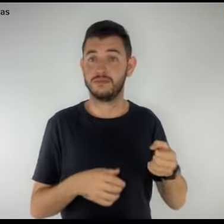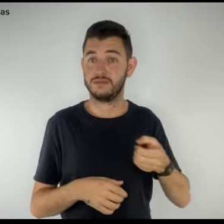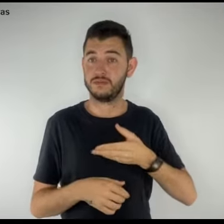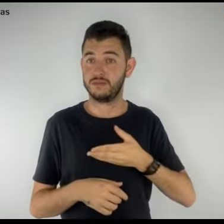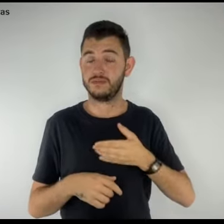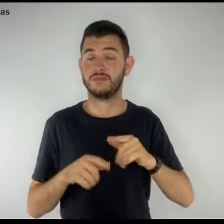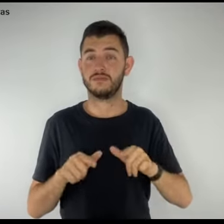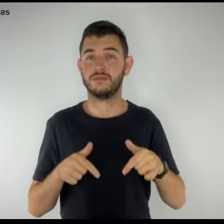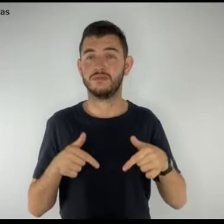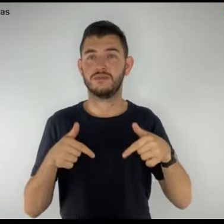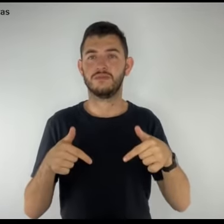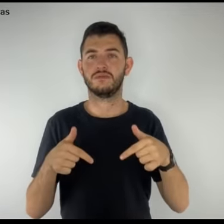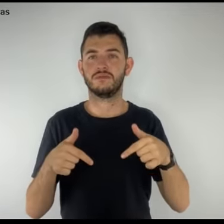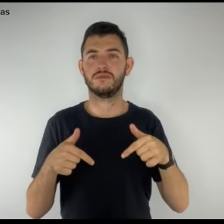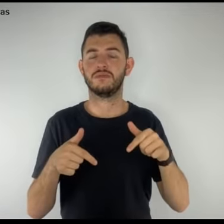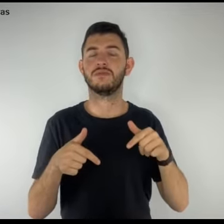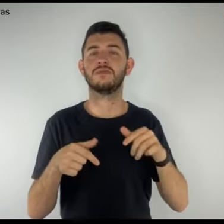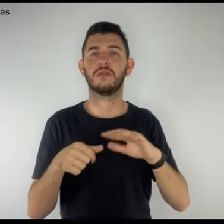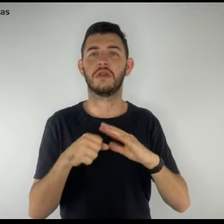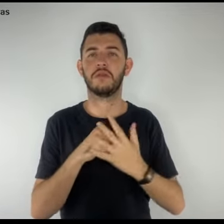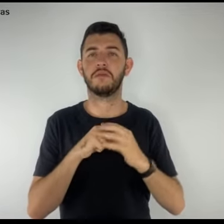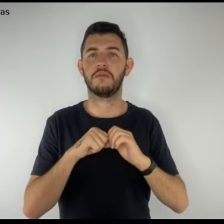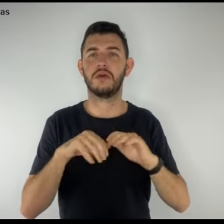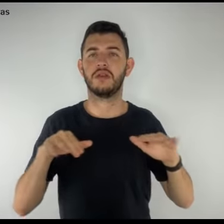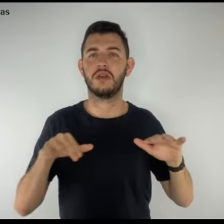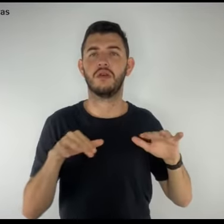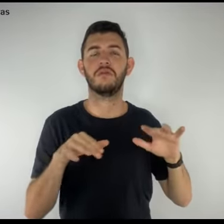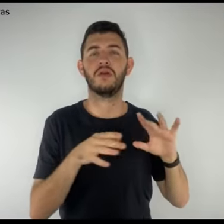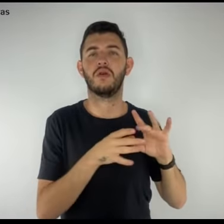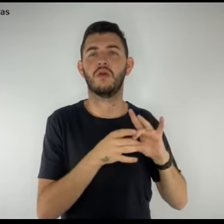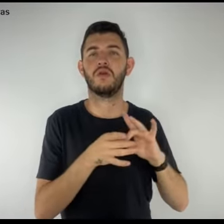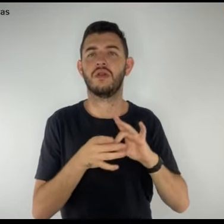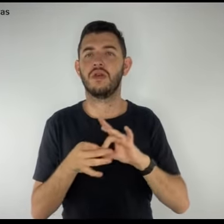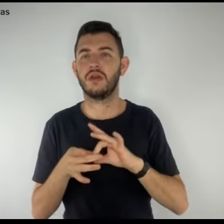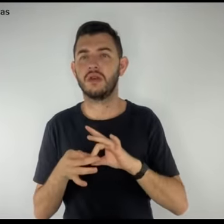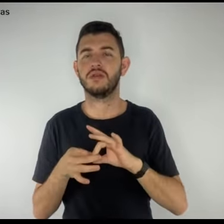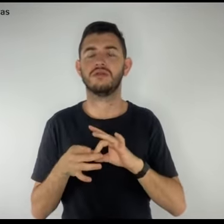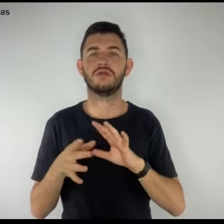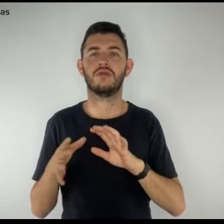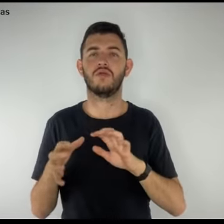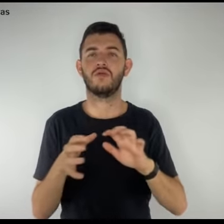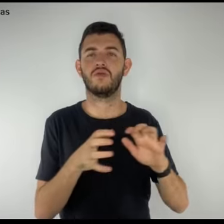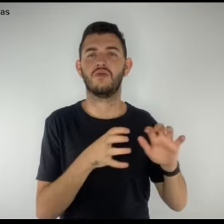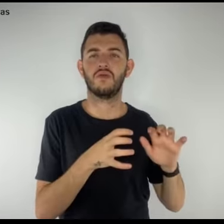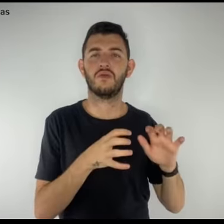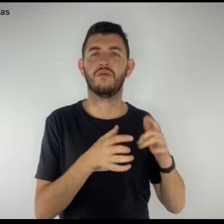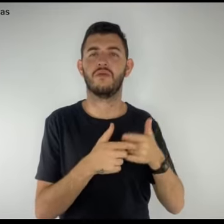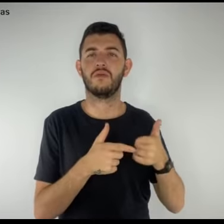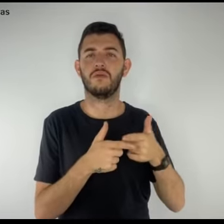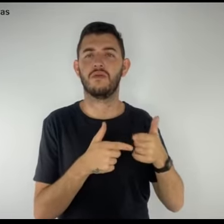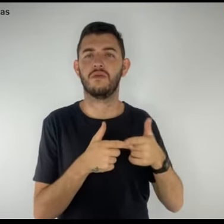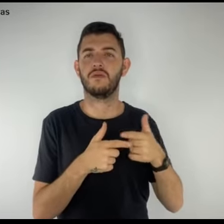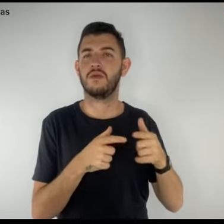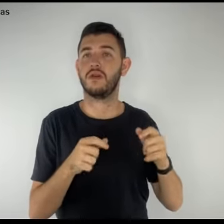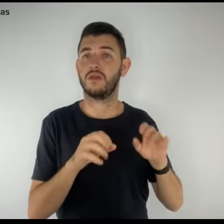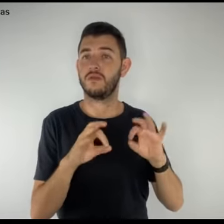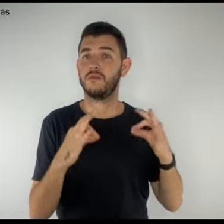enfrentar o contexto pandêmico, conflituoso em que as famílias periféricas gritam por